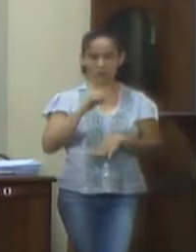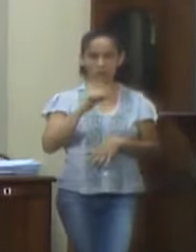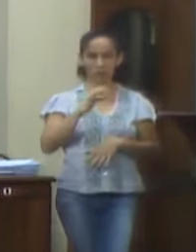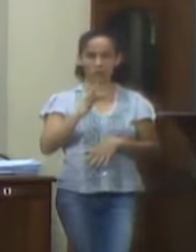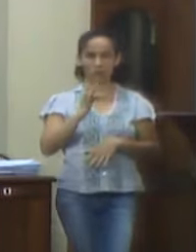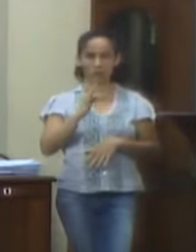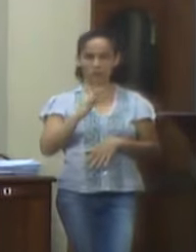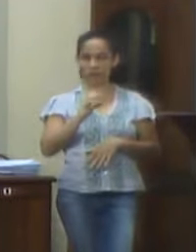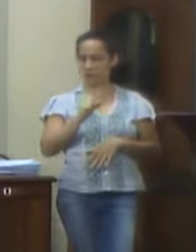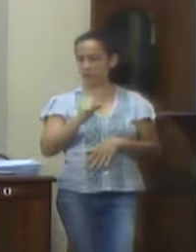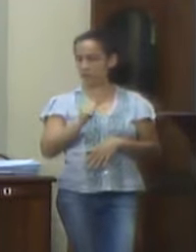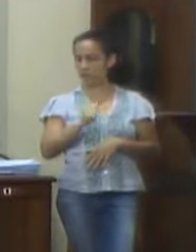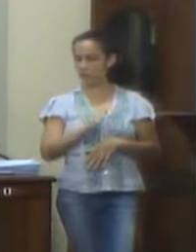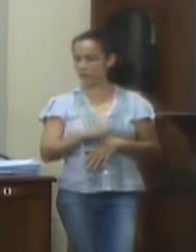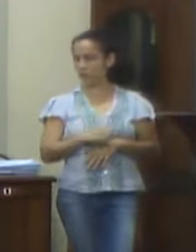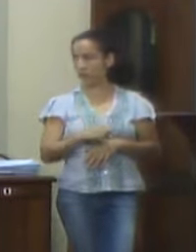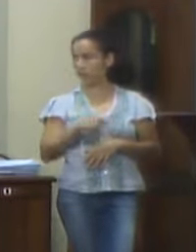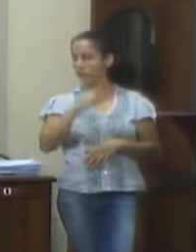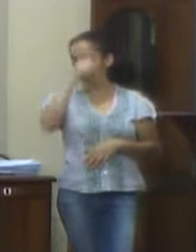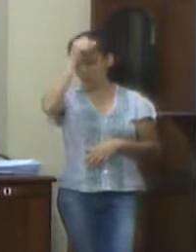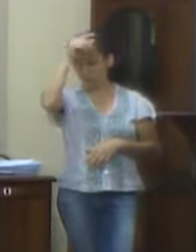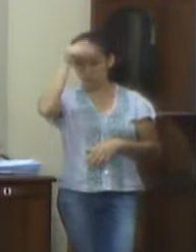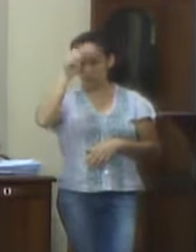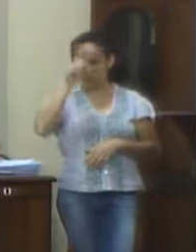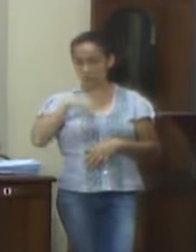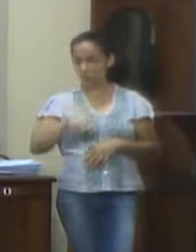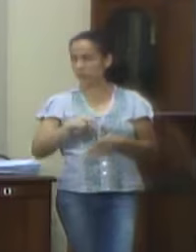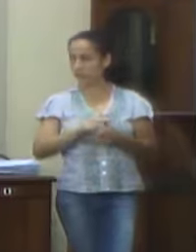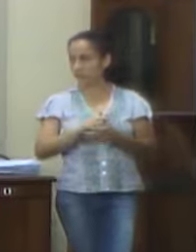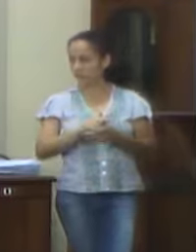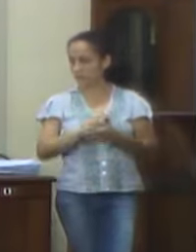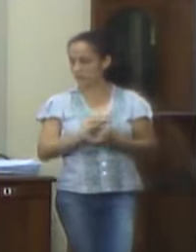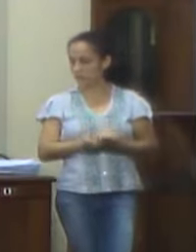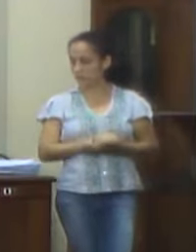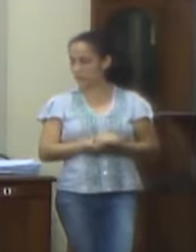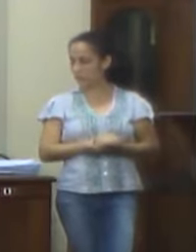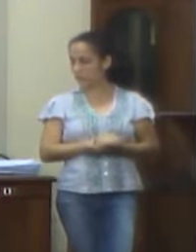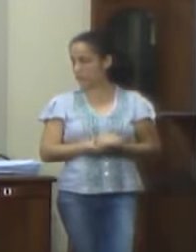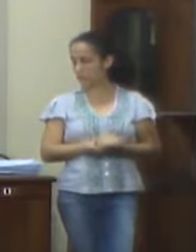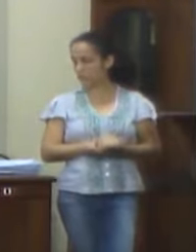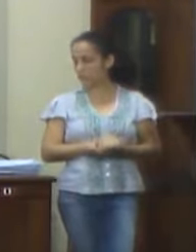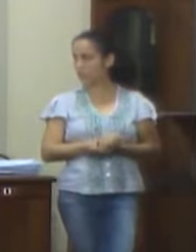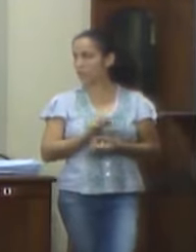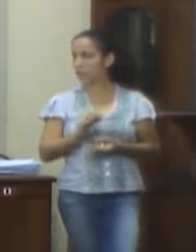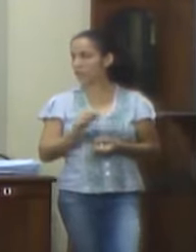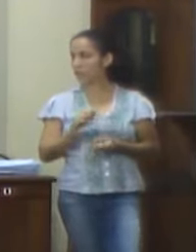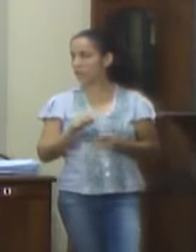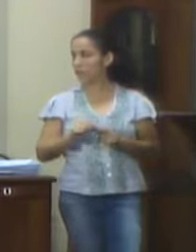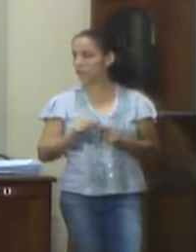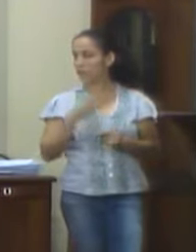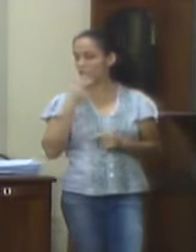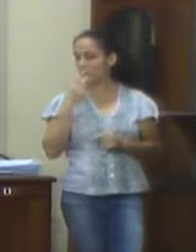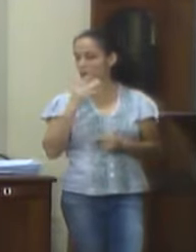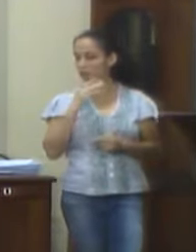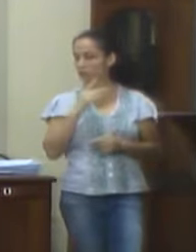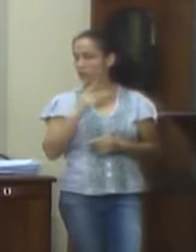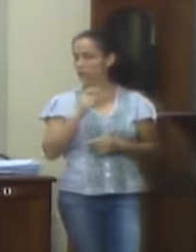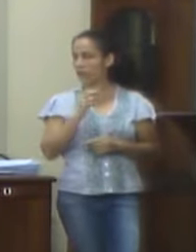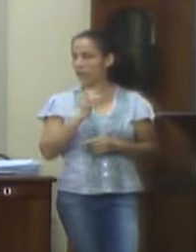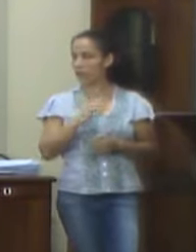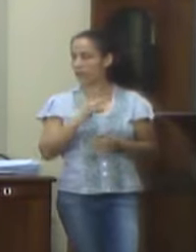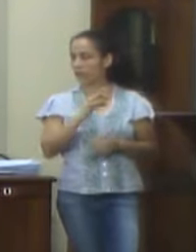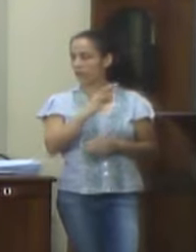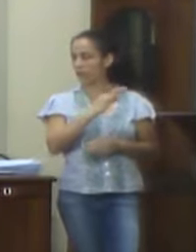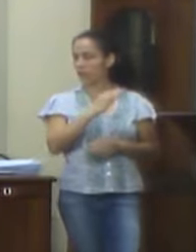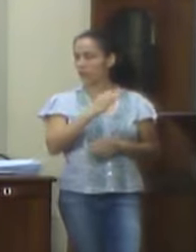Prefeitura Municipal de Valença em relação a esse parecer do Tribunal de Contas, eu coloco